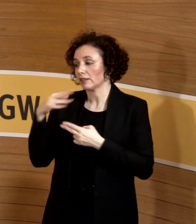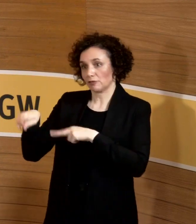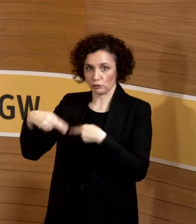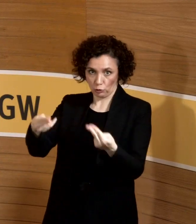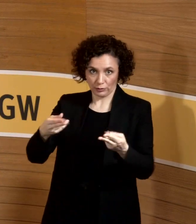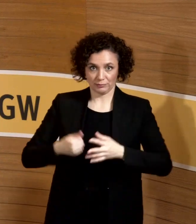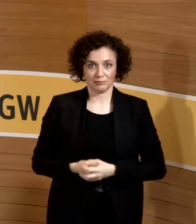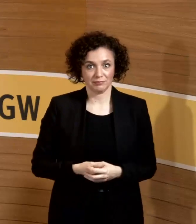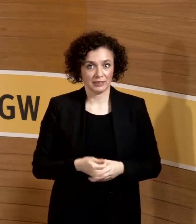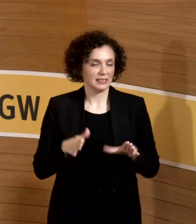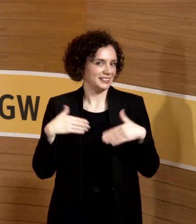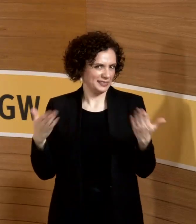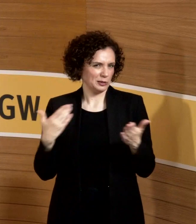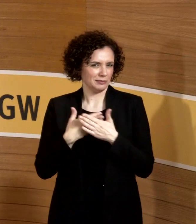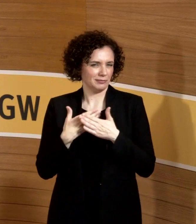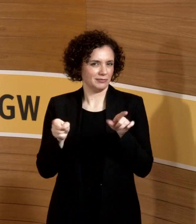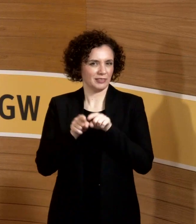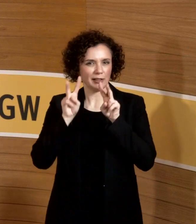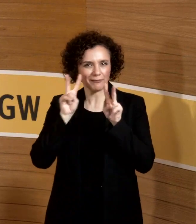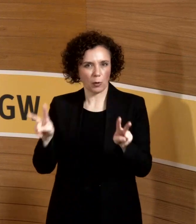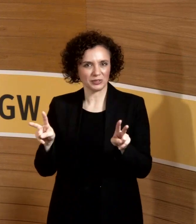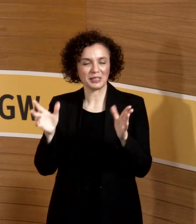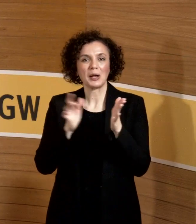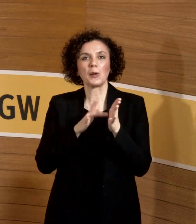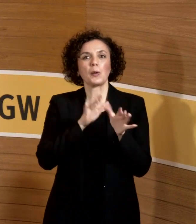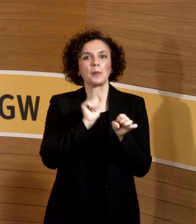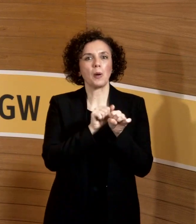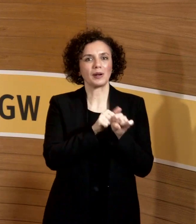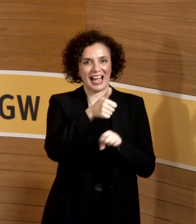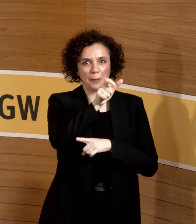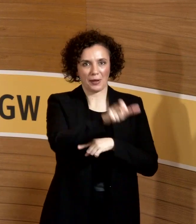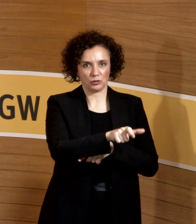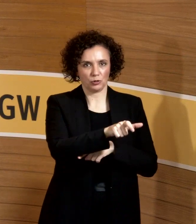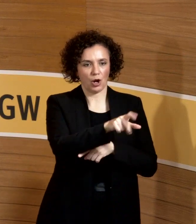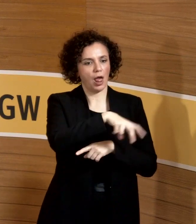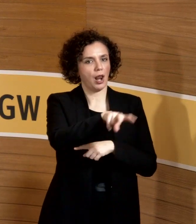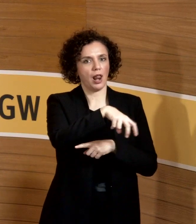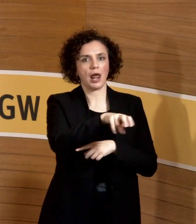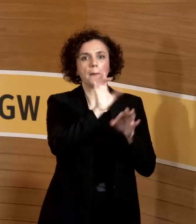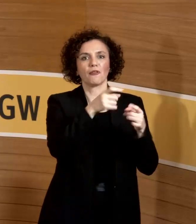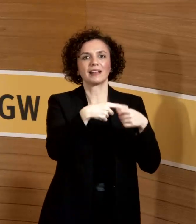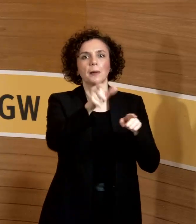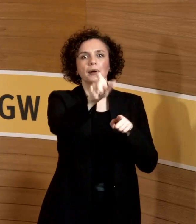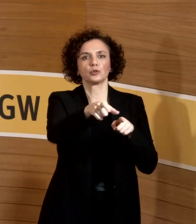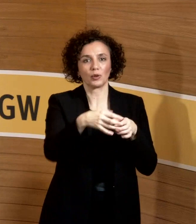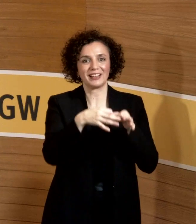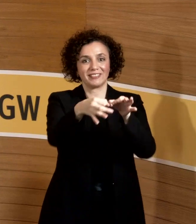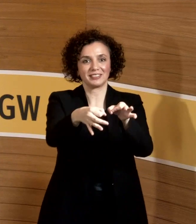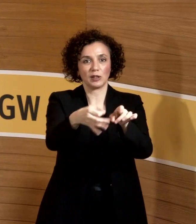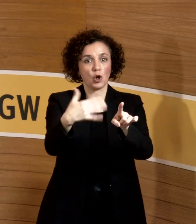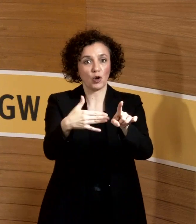Schwangere da halt nicht rumlaufen haben, nicht, dass die sich dann bei diesen nachträglich Infizierten ansteckt. Und deswegen,